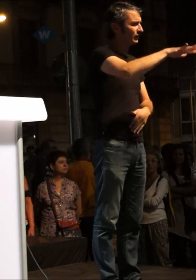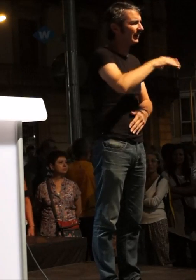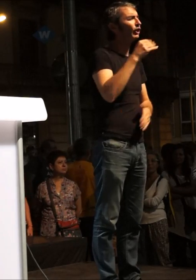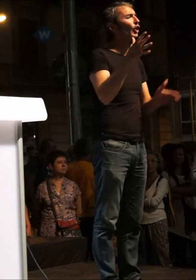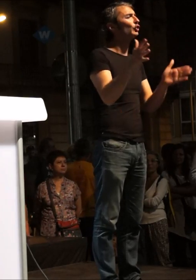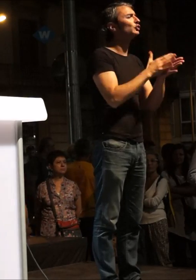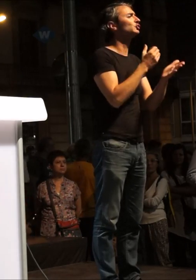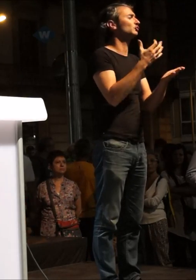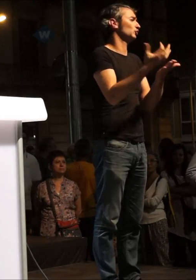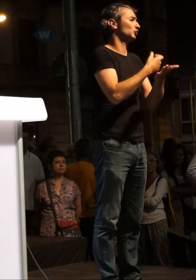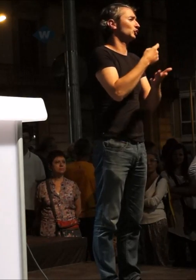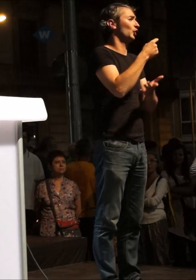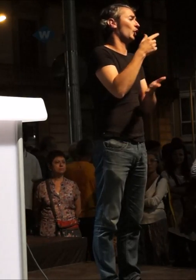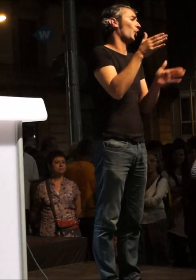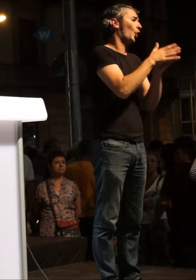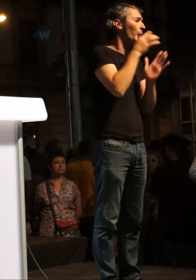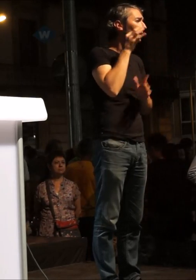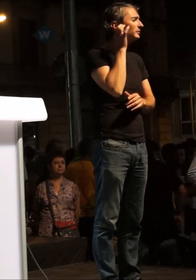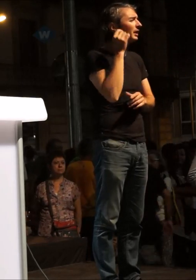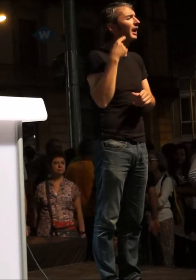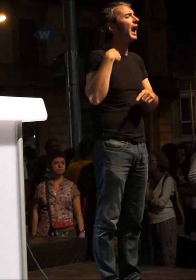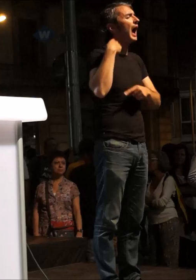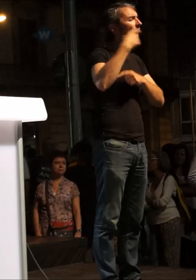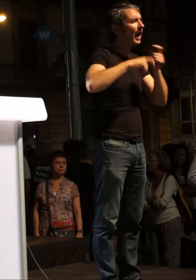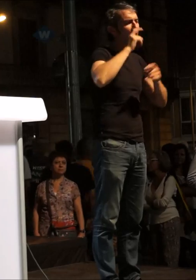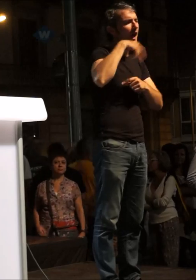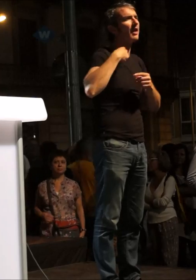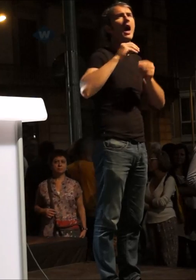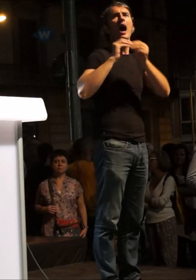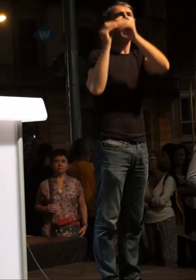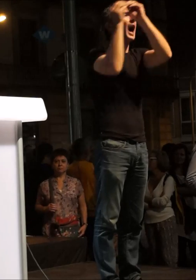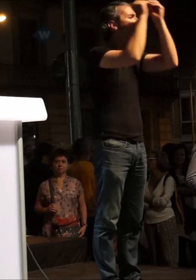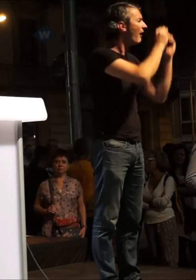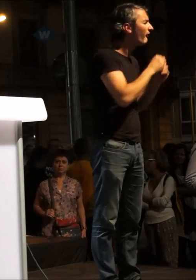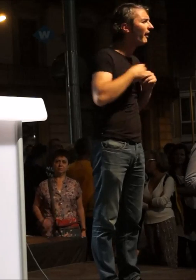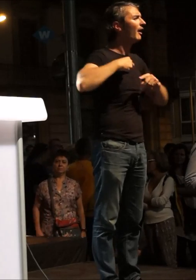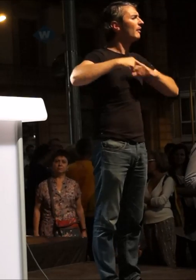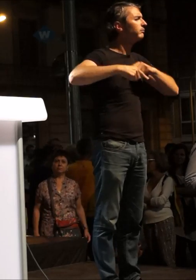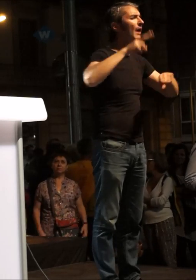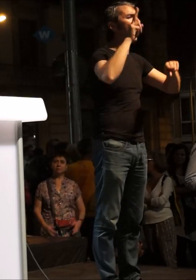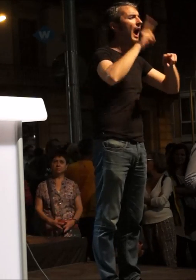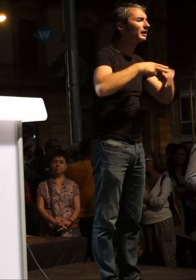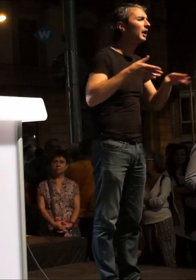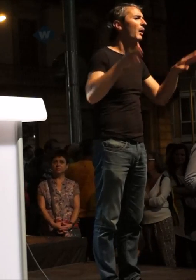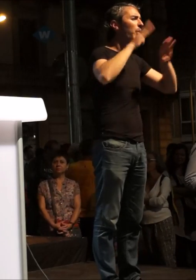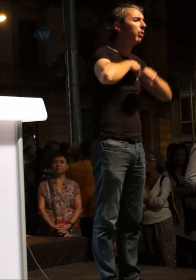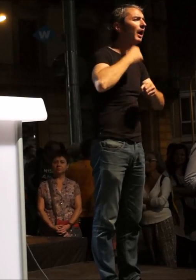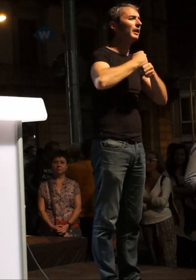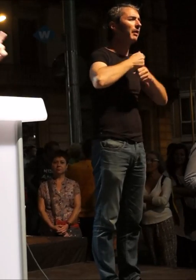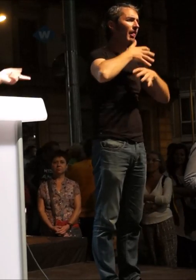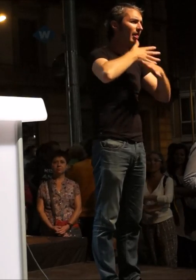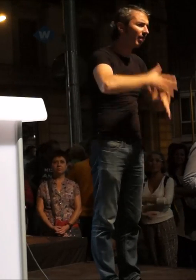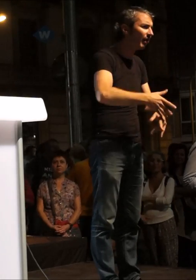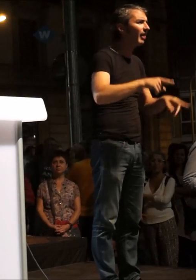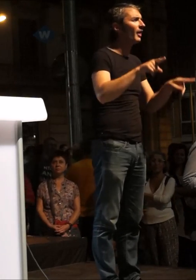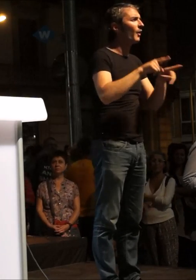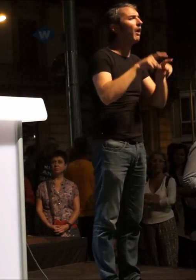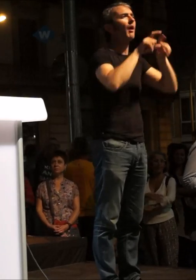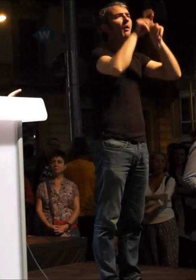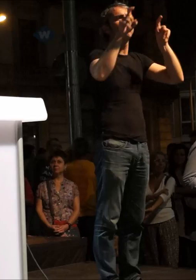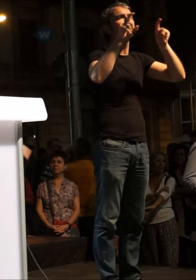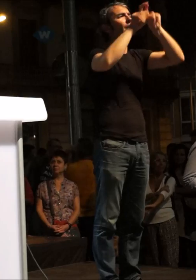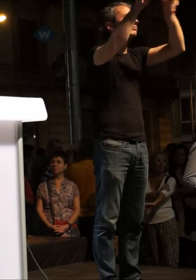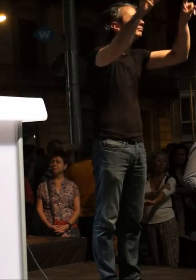companyes i companys que com cada any estan muntant aquests actes, esteixen tres hores militant, punxant per cartes,